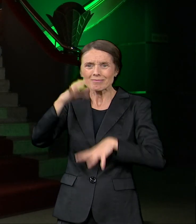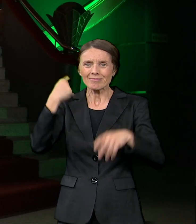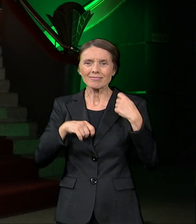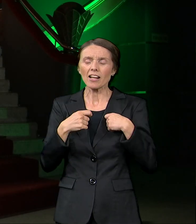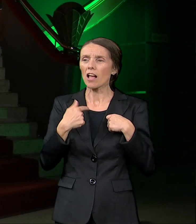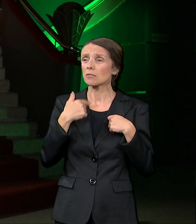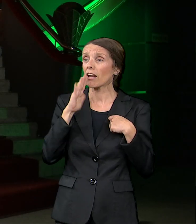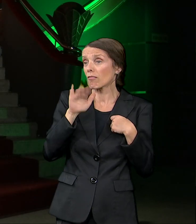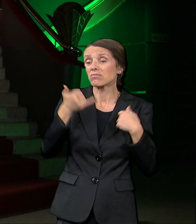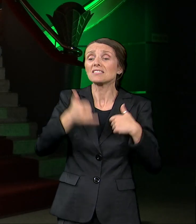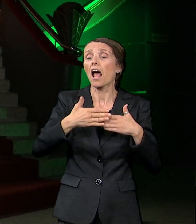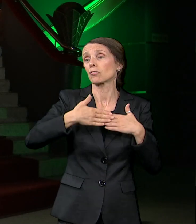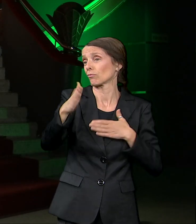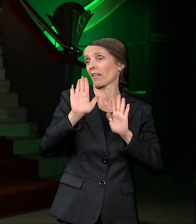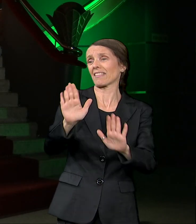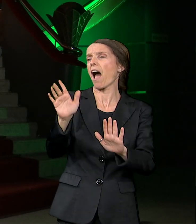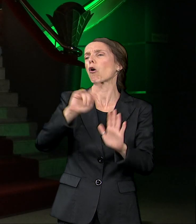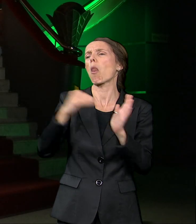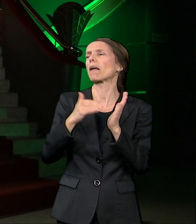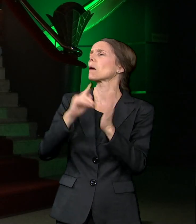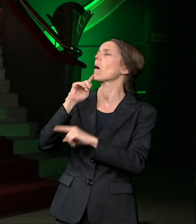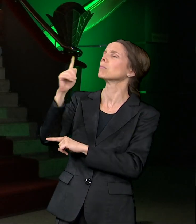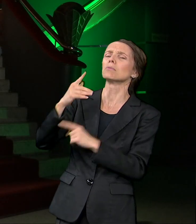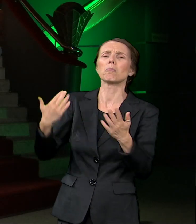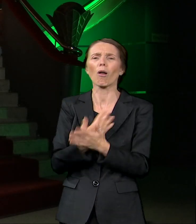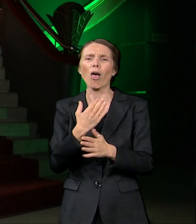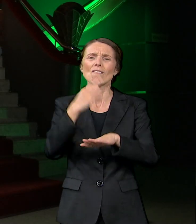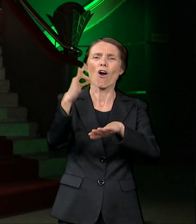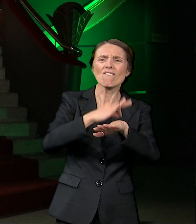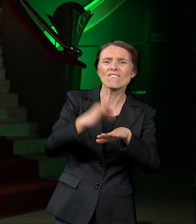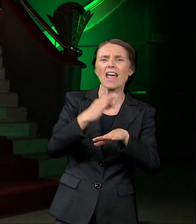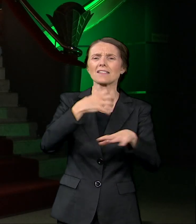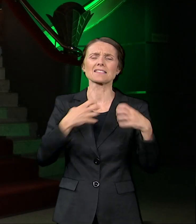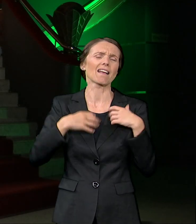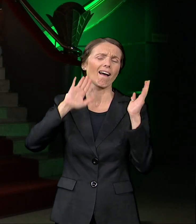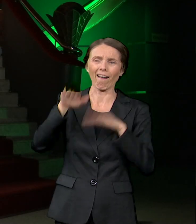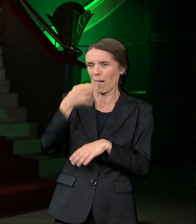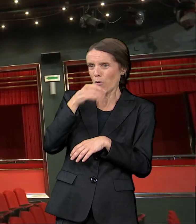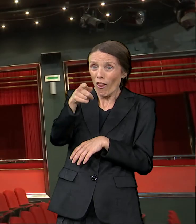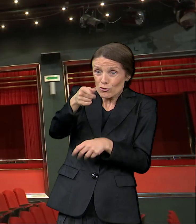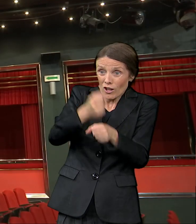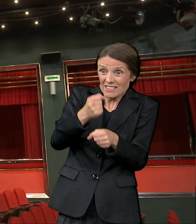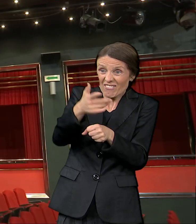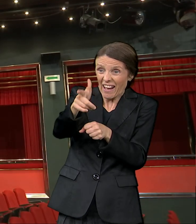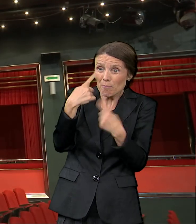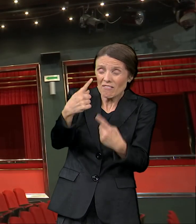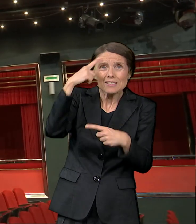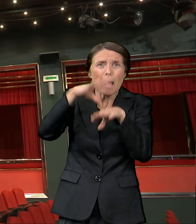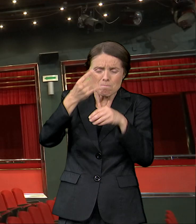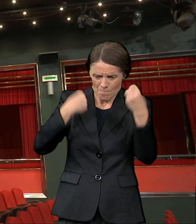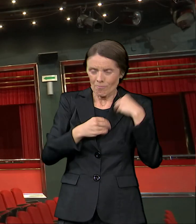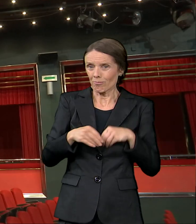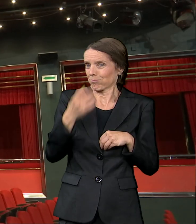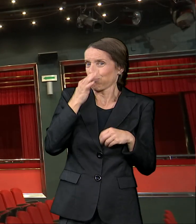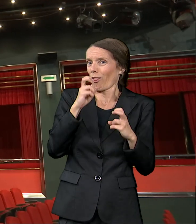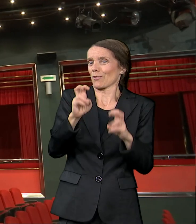pa onda tako stalno raditi, šta da radimo. Sad više i ne vredi vraćati te kostime da se ponovno šiju. Iako vrstni